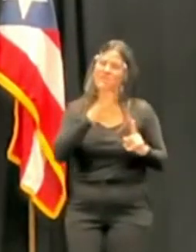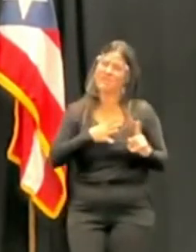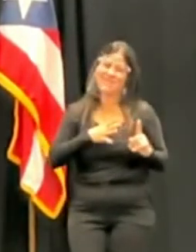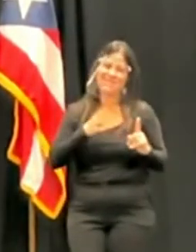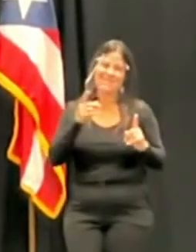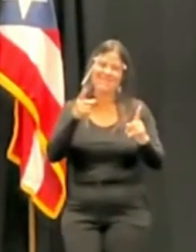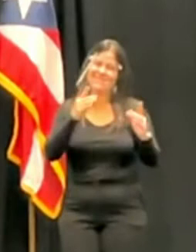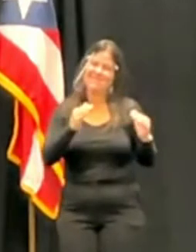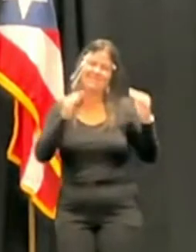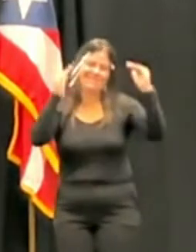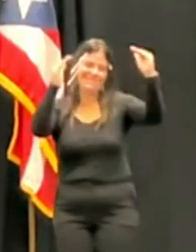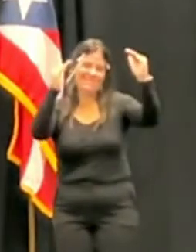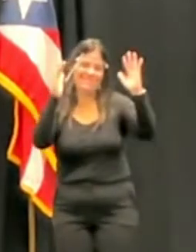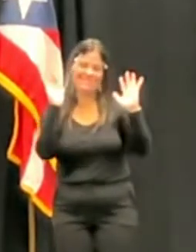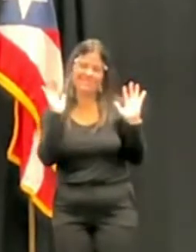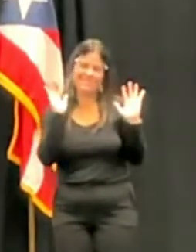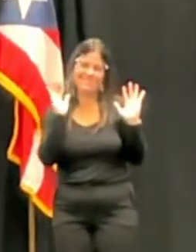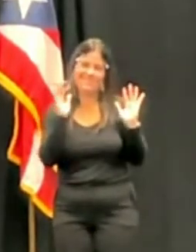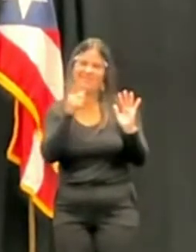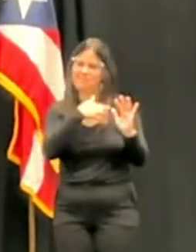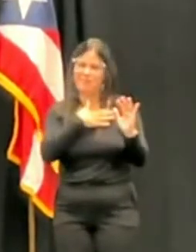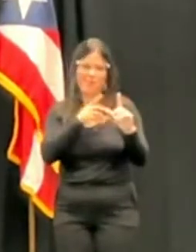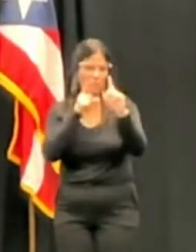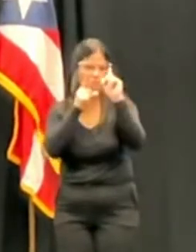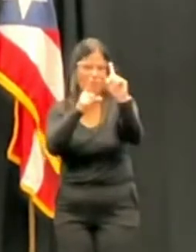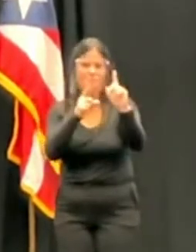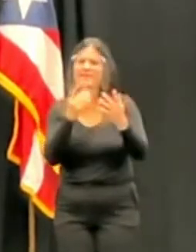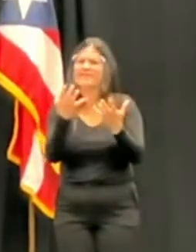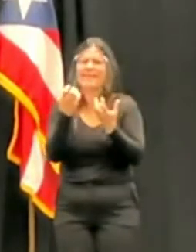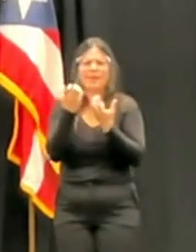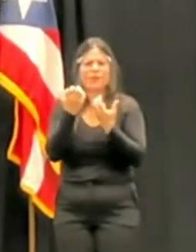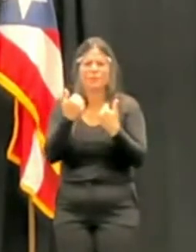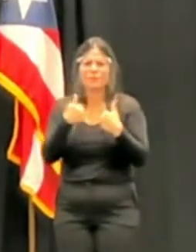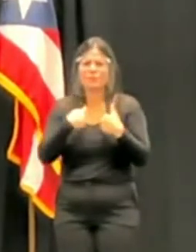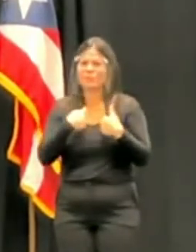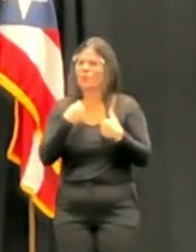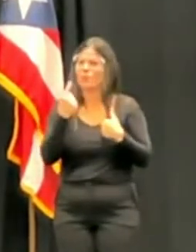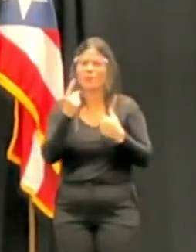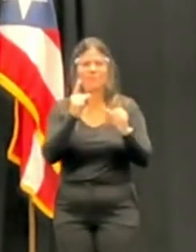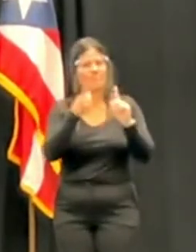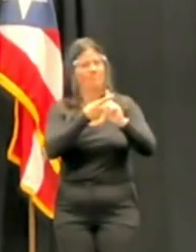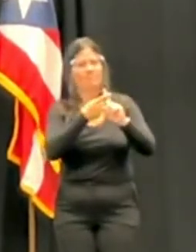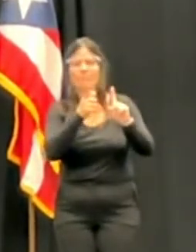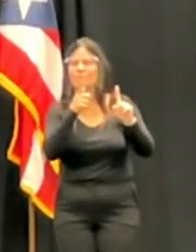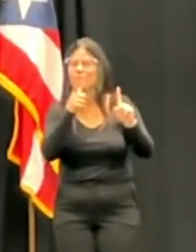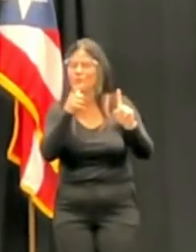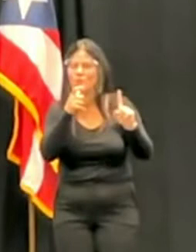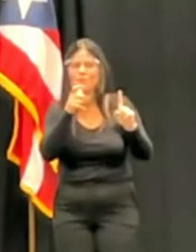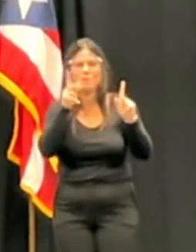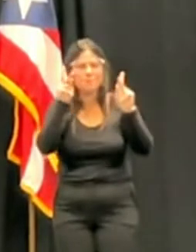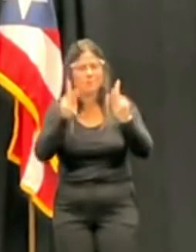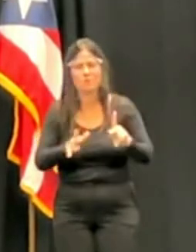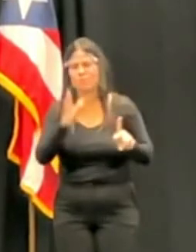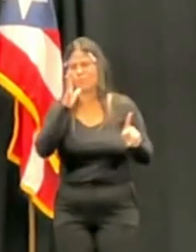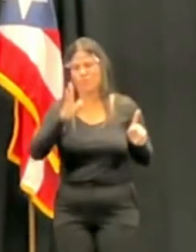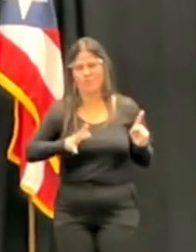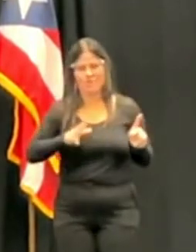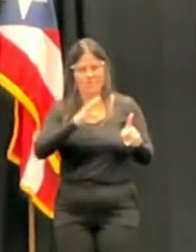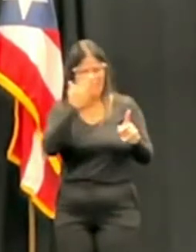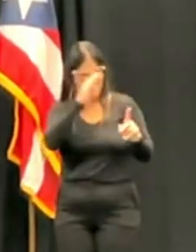que, en ese sentido, quería tener una persona que tuviera todas las credenciales